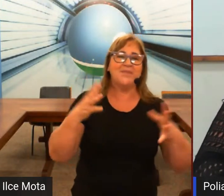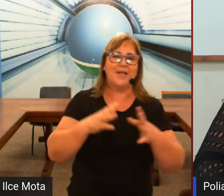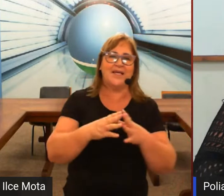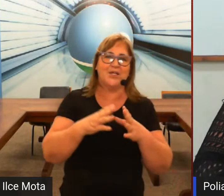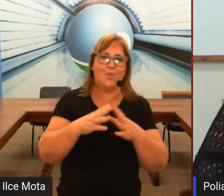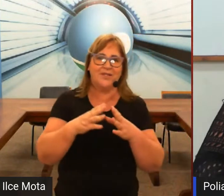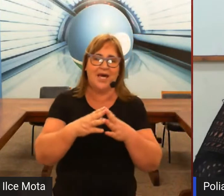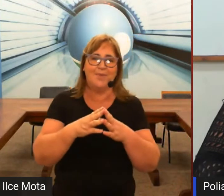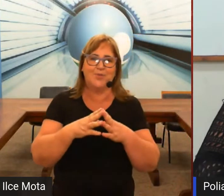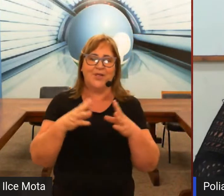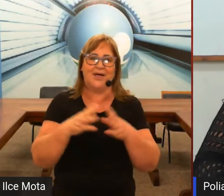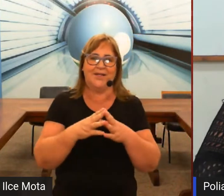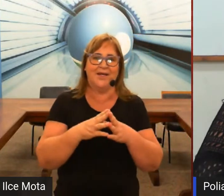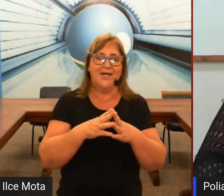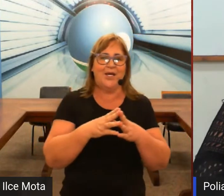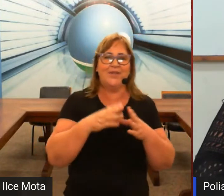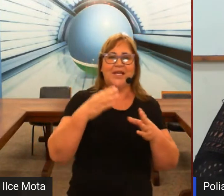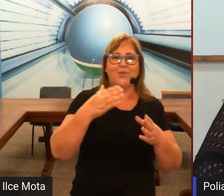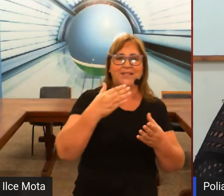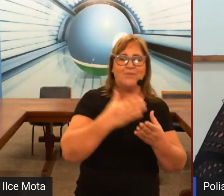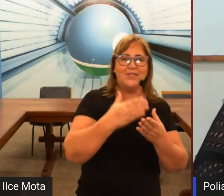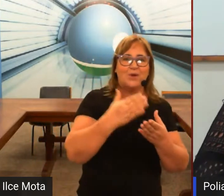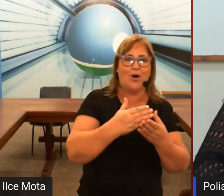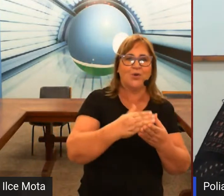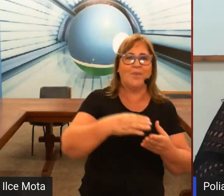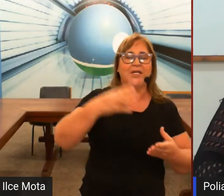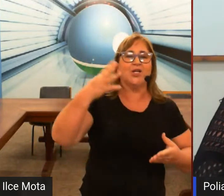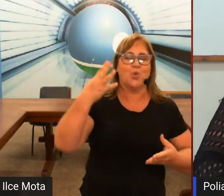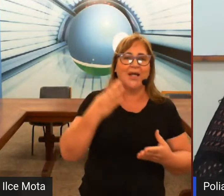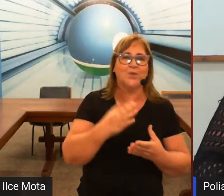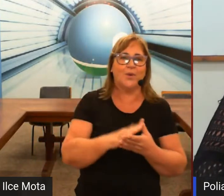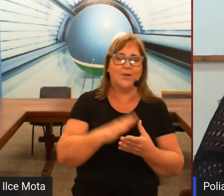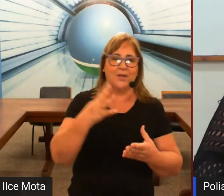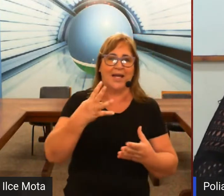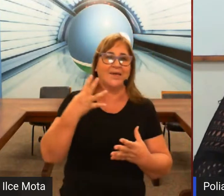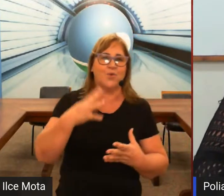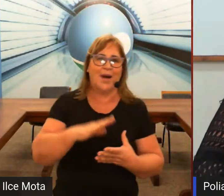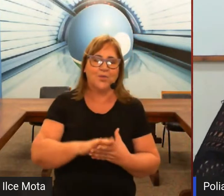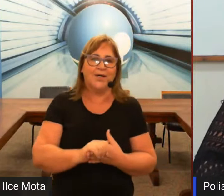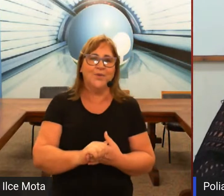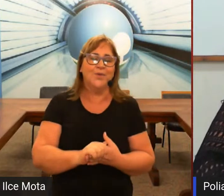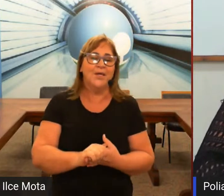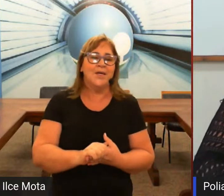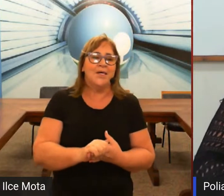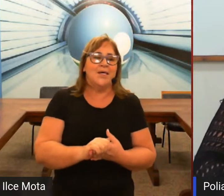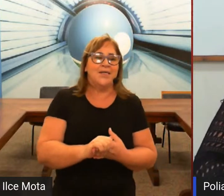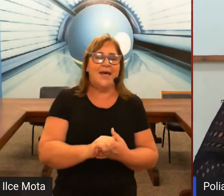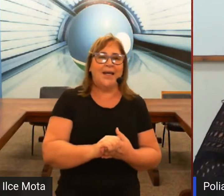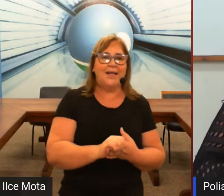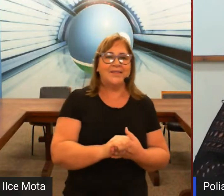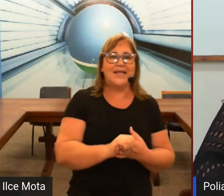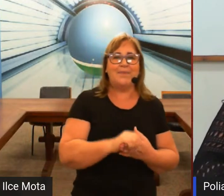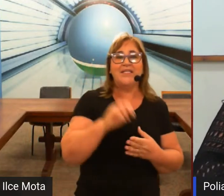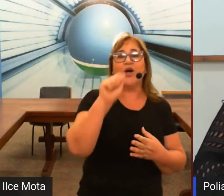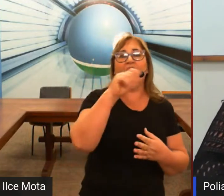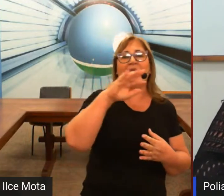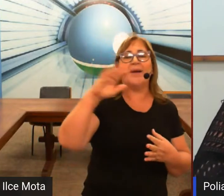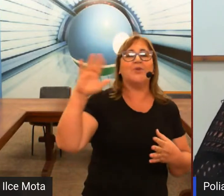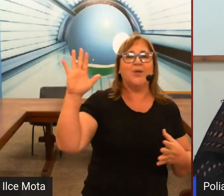experiência como intérprete poliana eu entrei numa escola com a menina de quarto ela estava no quarto ano e ela sabia só alfabeto